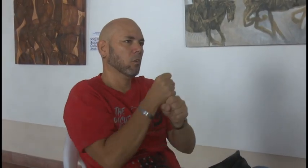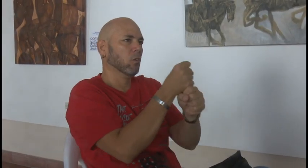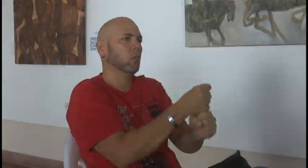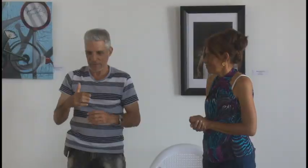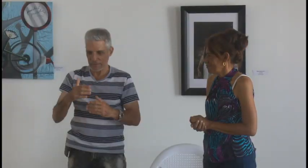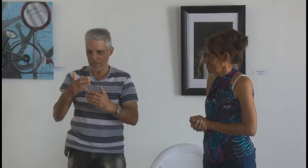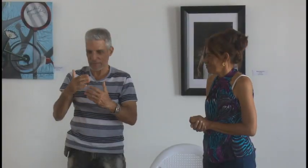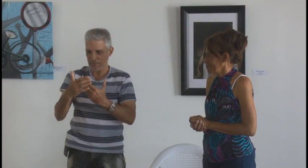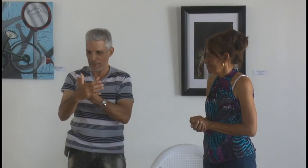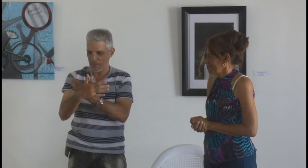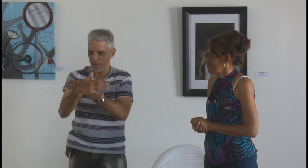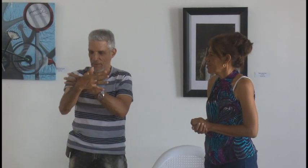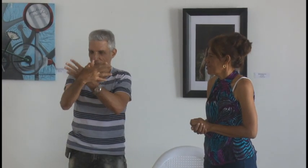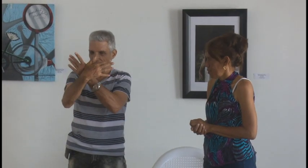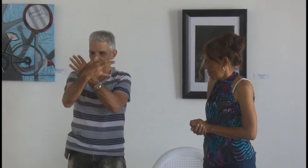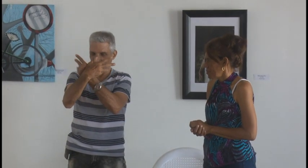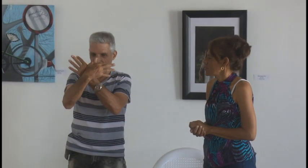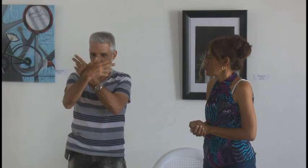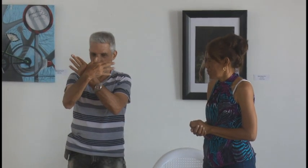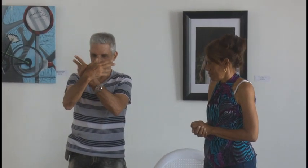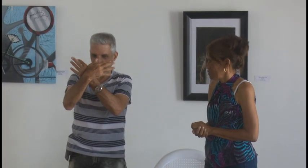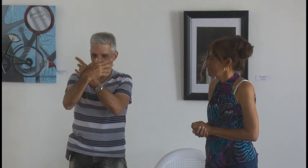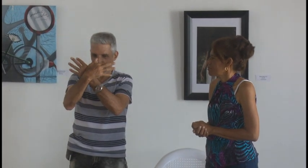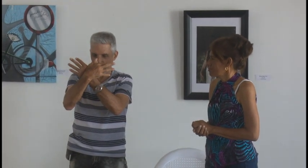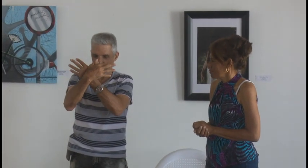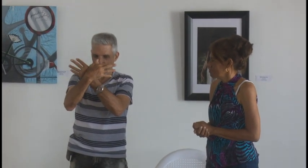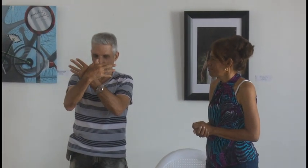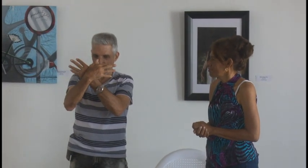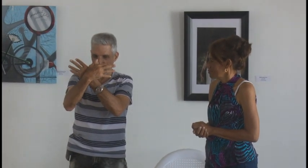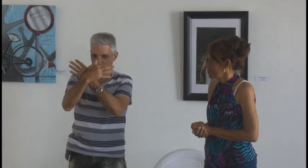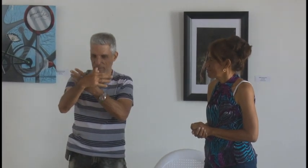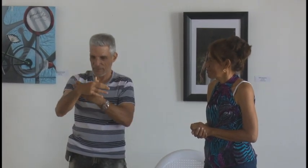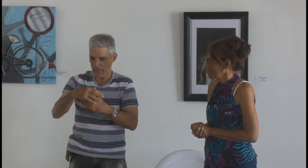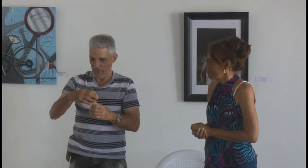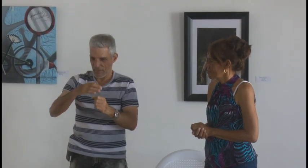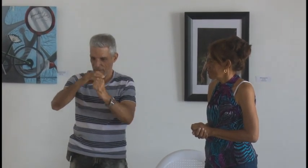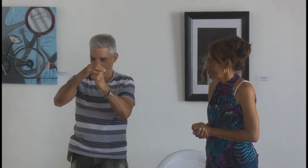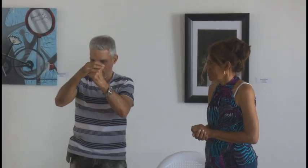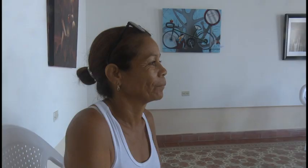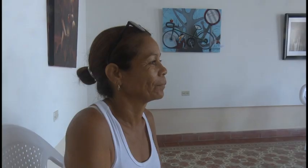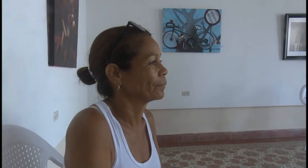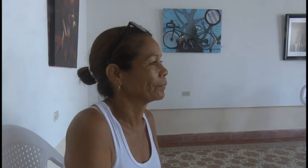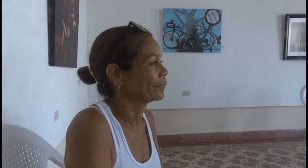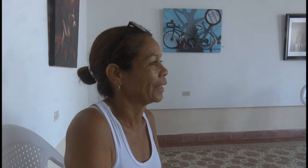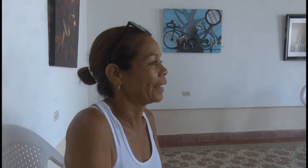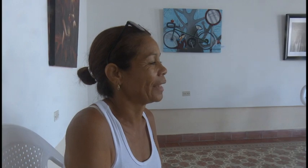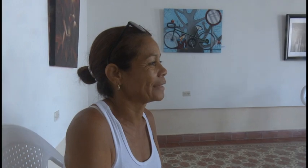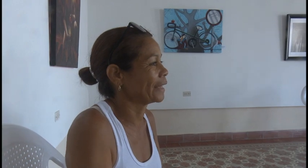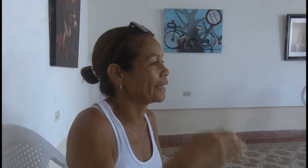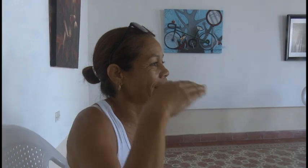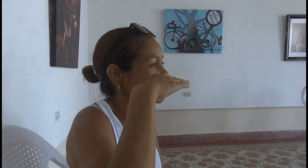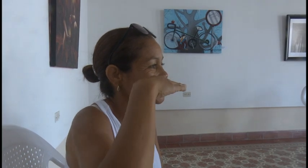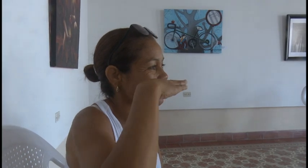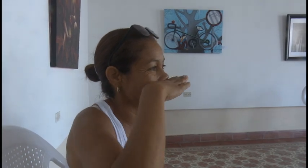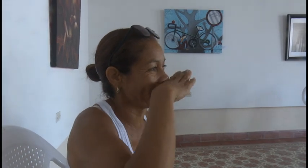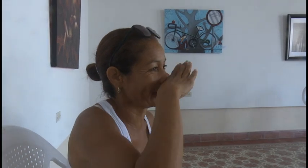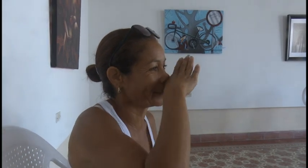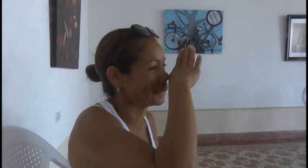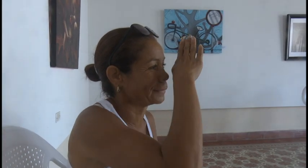y es una experiencia enriquecedora tanto para las personas sordas como para las oyentes. Promover su aprendizaje facilita el uso de este